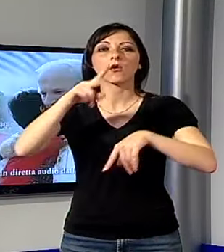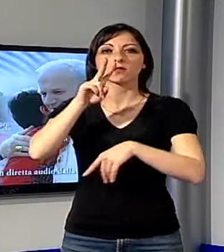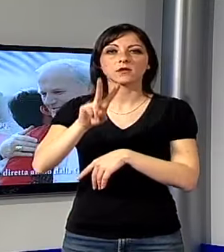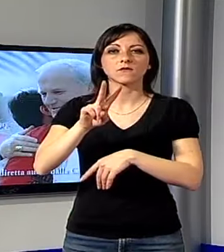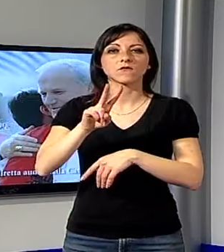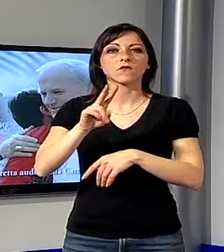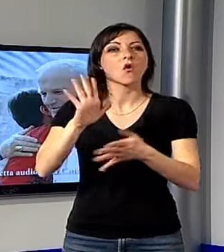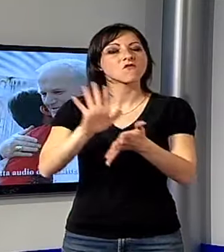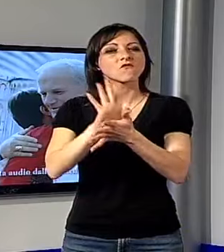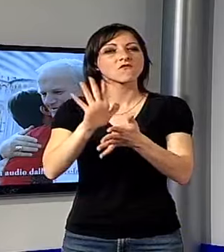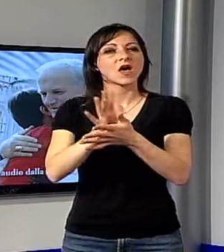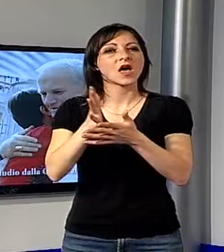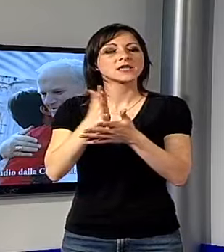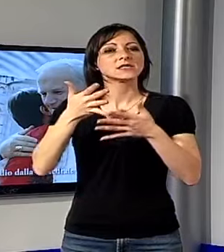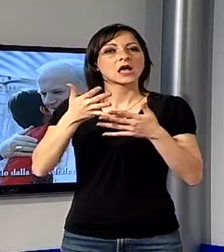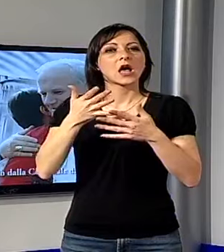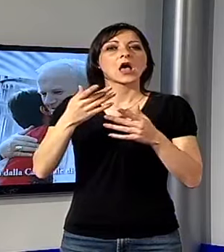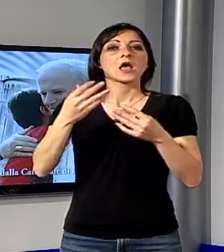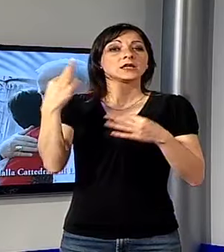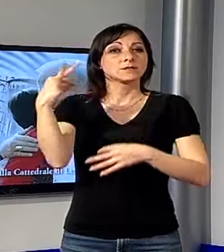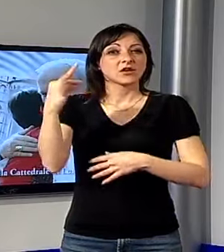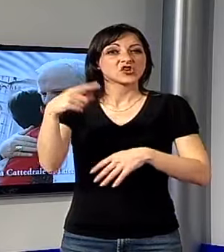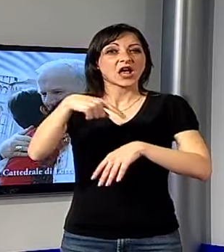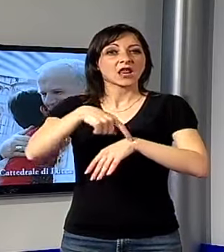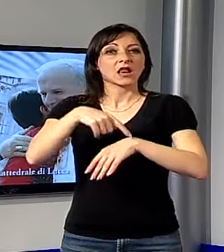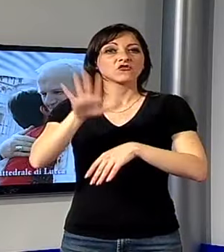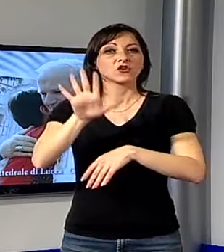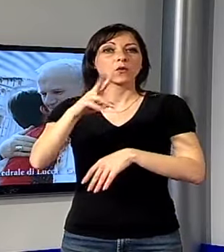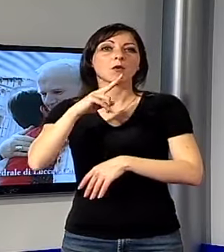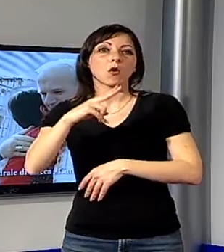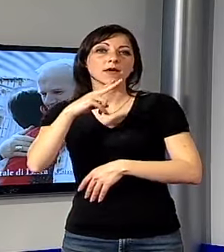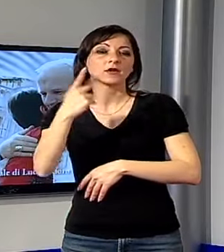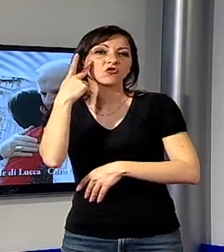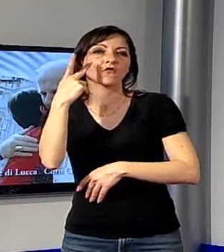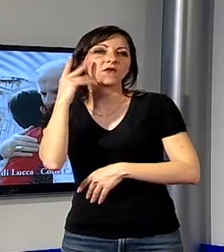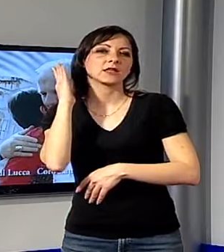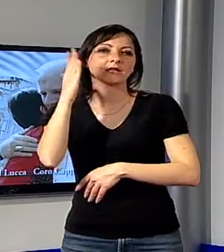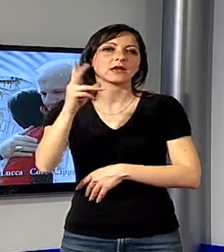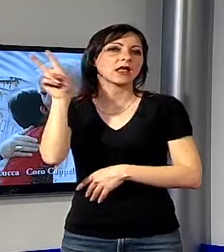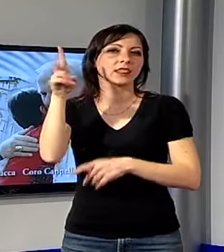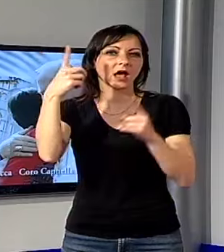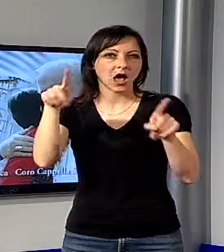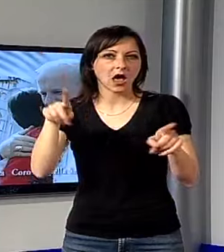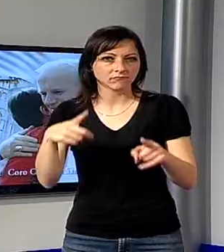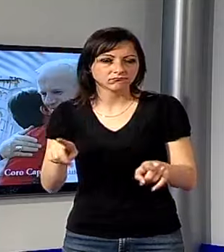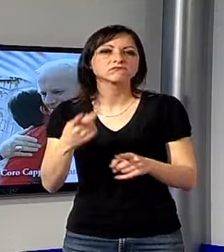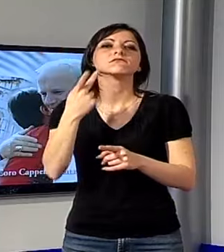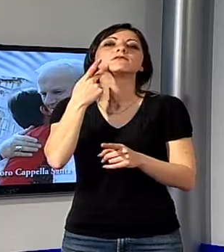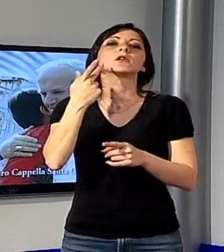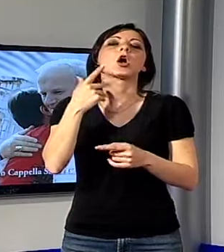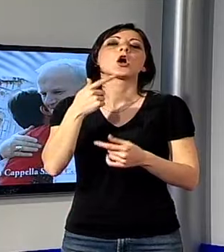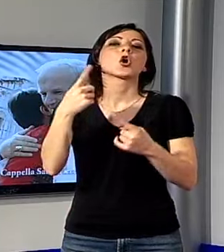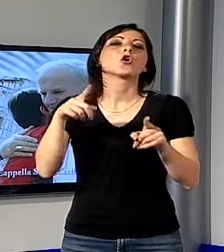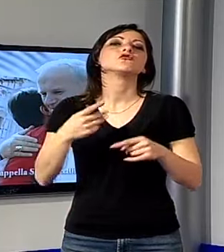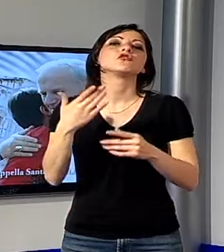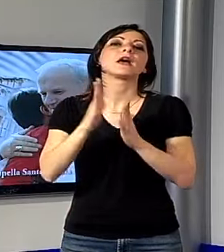giornata con una trasmissione speciale. Dalle ore 17 trasmetteremo la diretta audio del concerto maggio a Papa Voitila che è